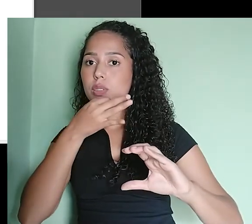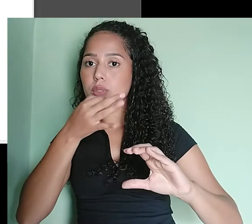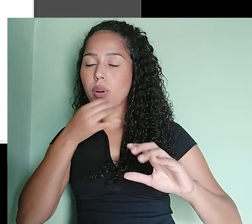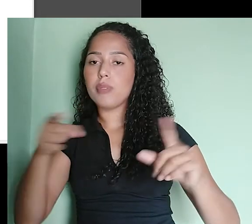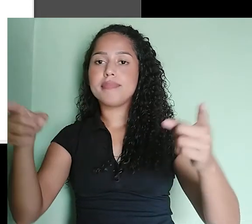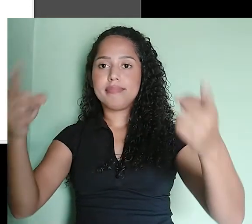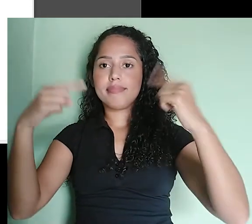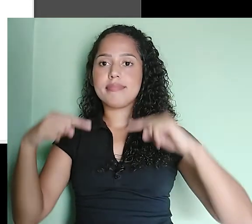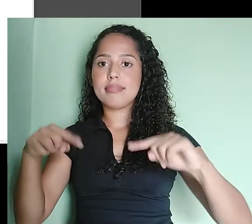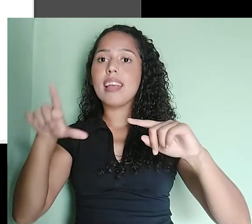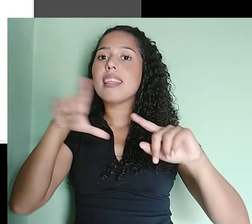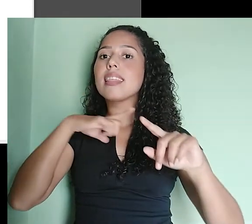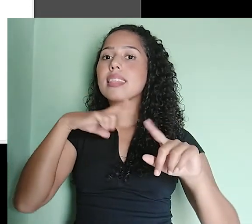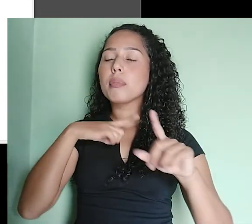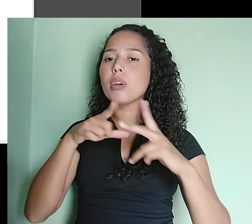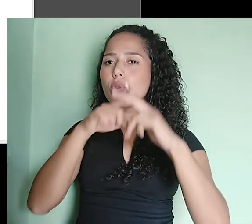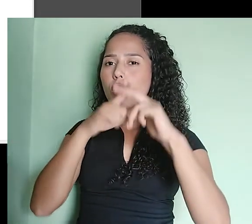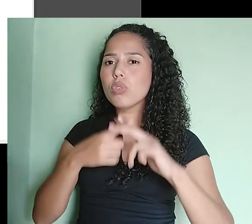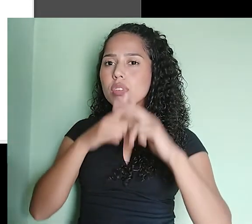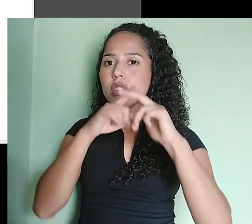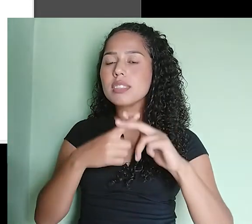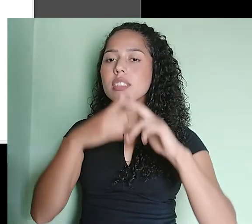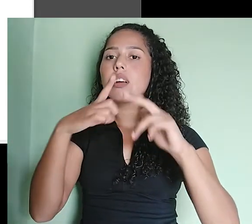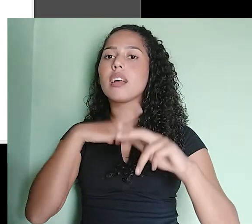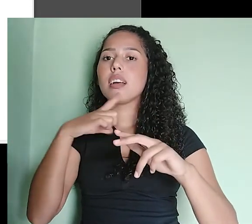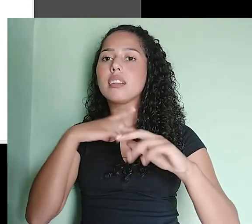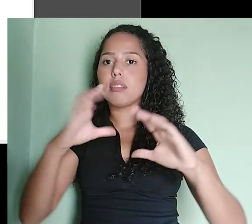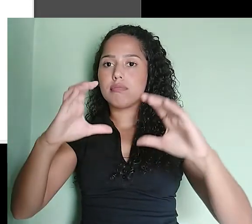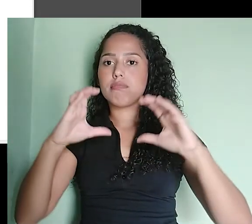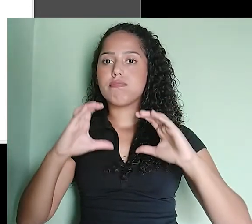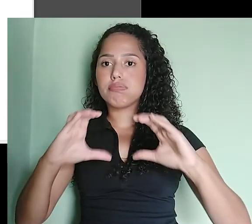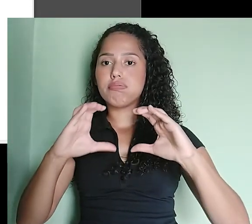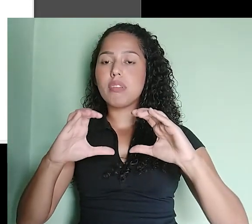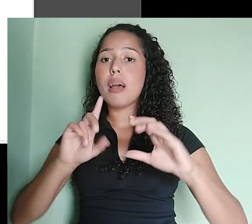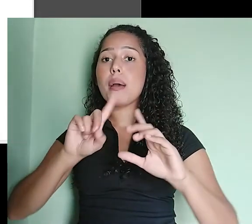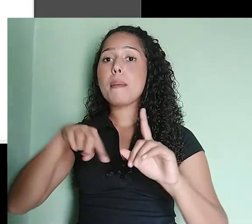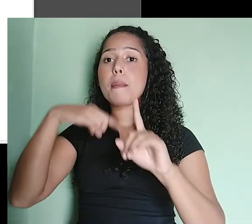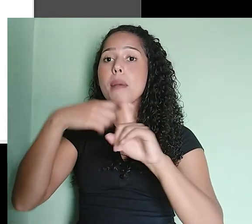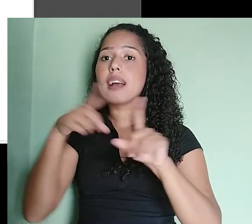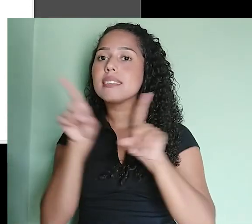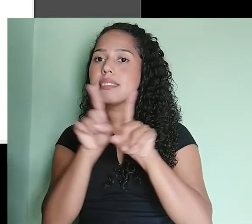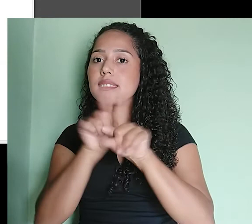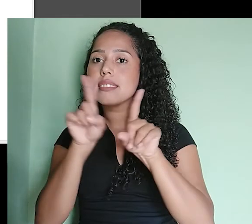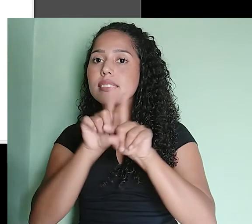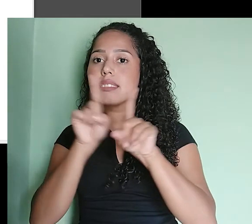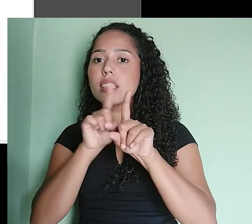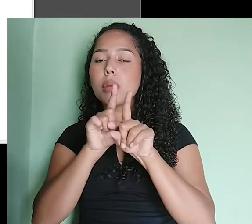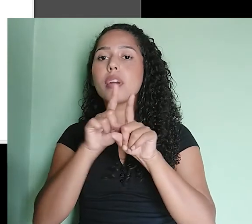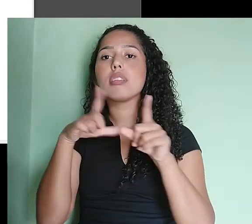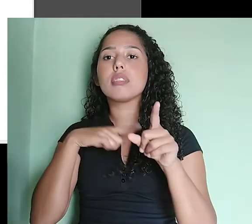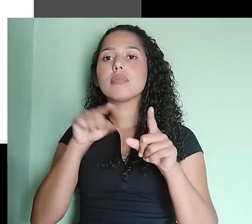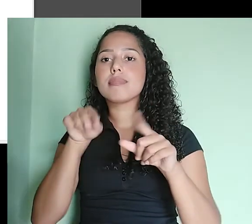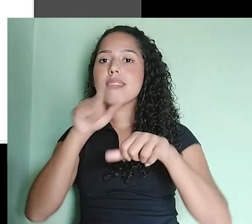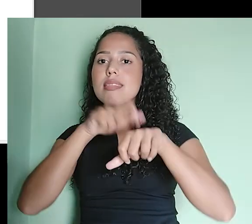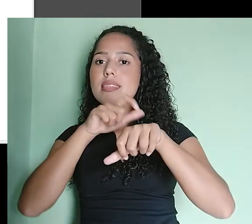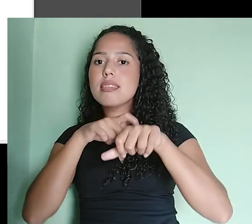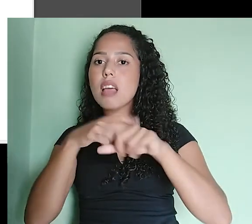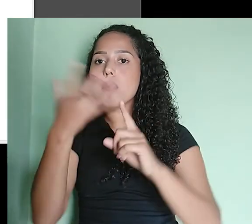de tempo de reprodução, eu tenho que marcar a minha placa. E master de tempo de gravação, eu tenho que marcar a minha